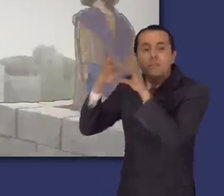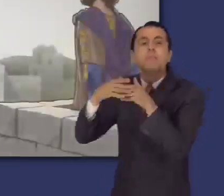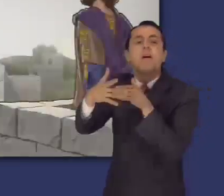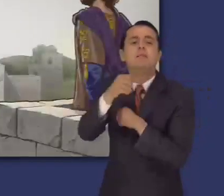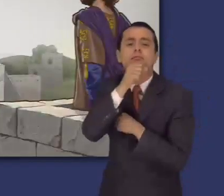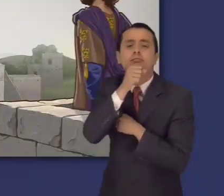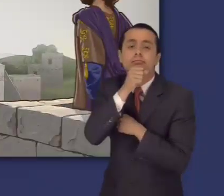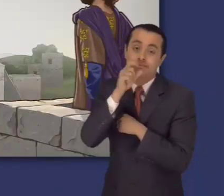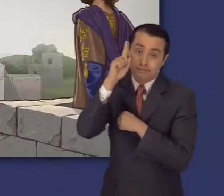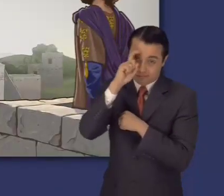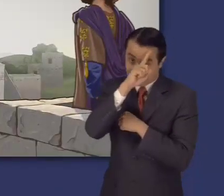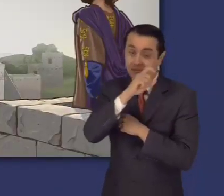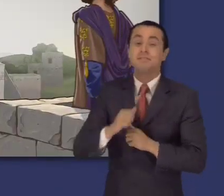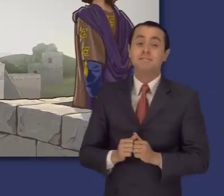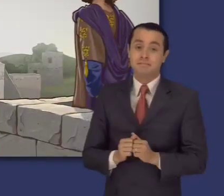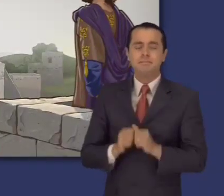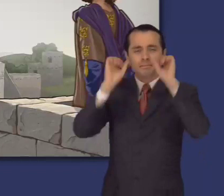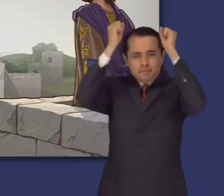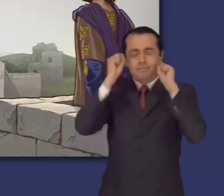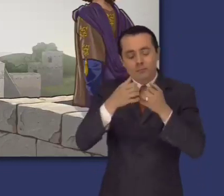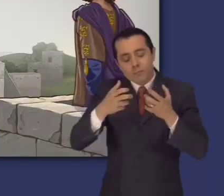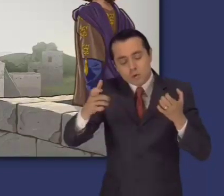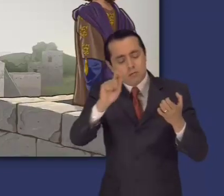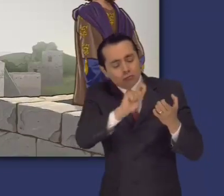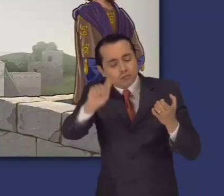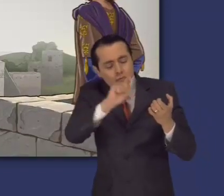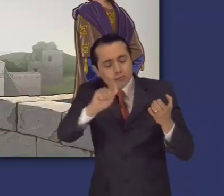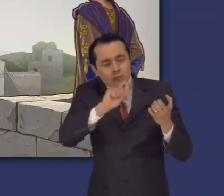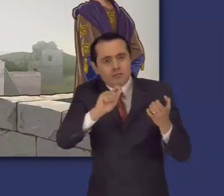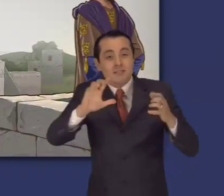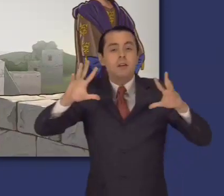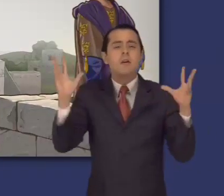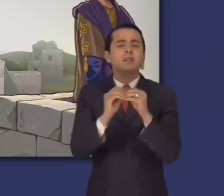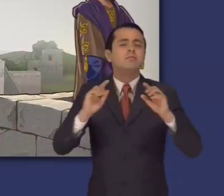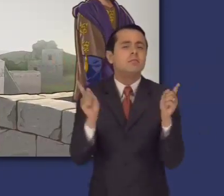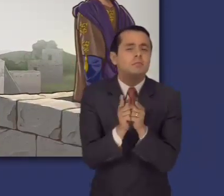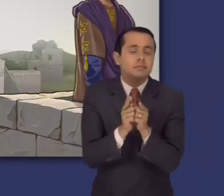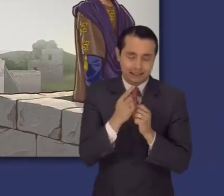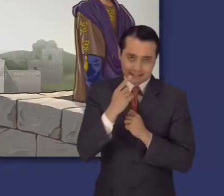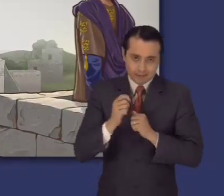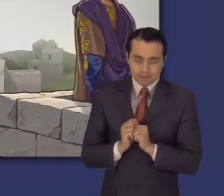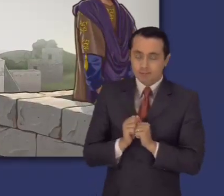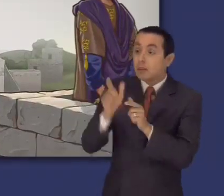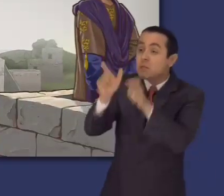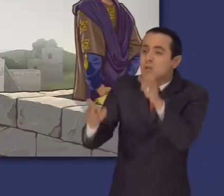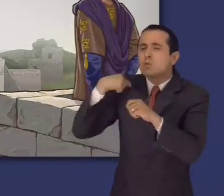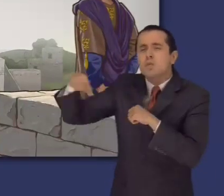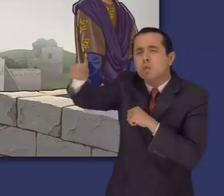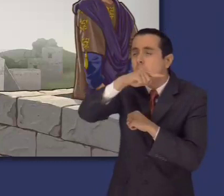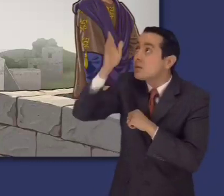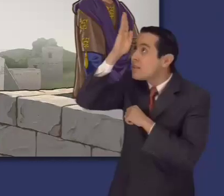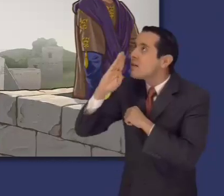Por último, Salomón resume todo lo que ha dicho con las palabras. Teme al Dios verdadero y guarda sus mandamientos,